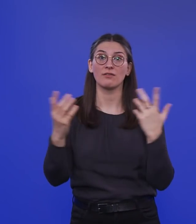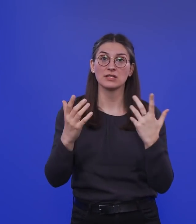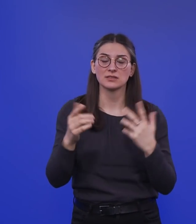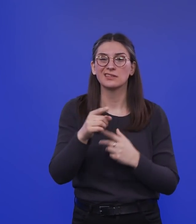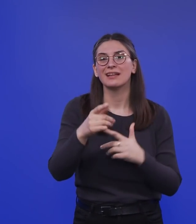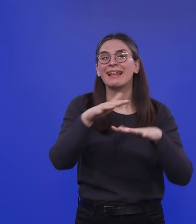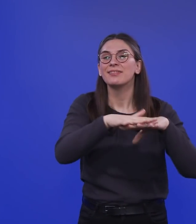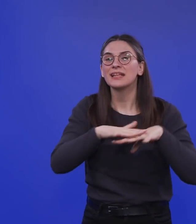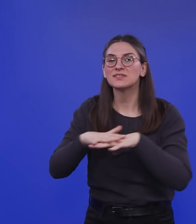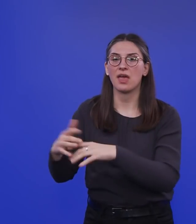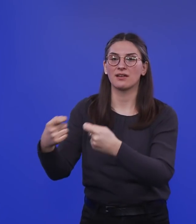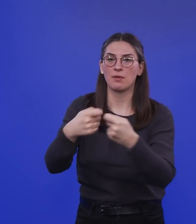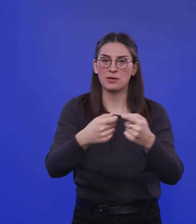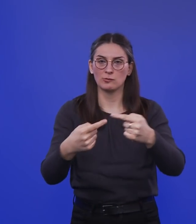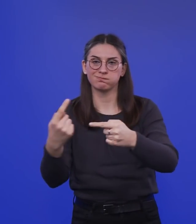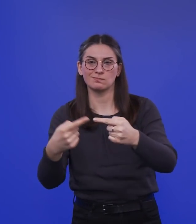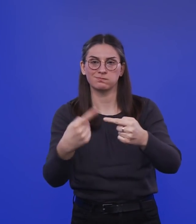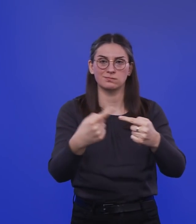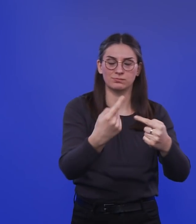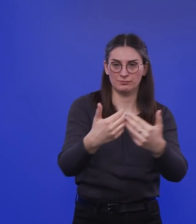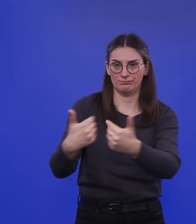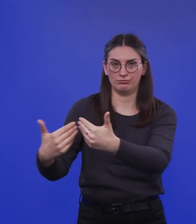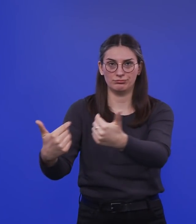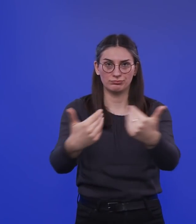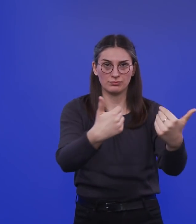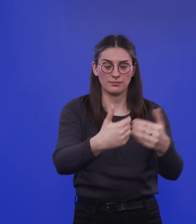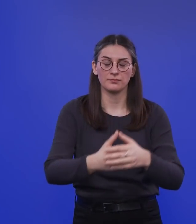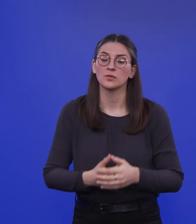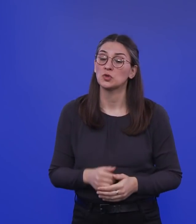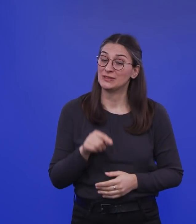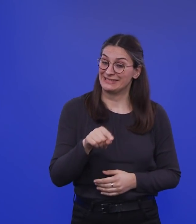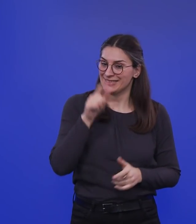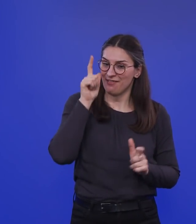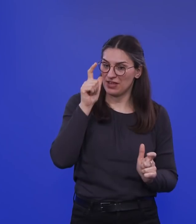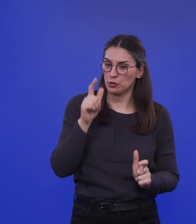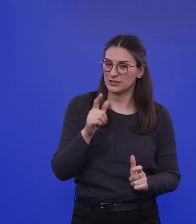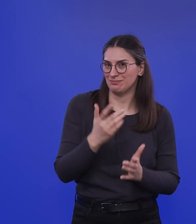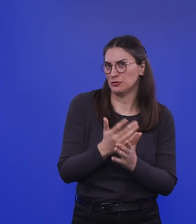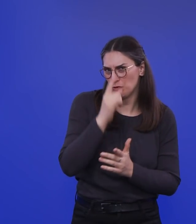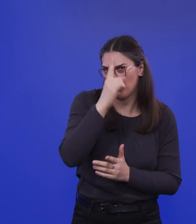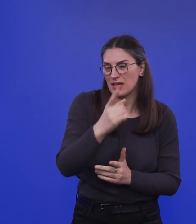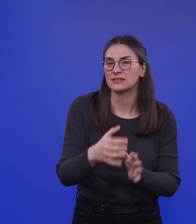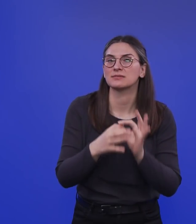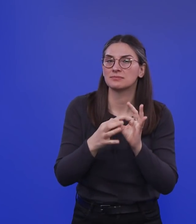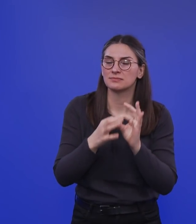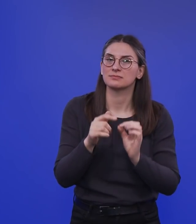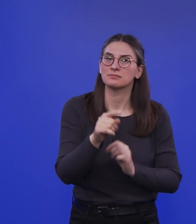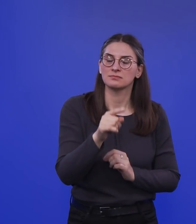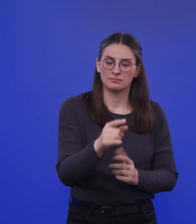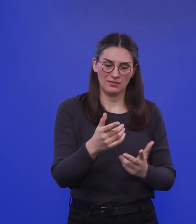Netzwerkverbindungen durchbrochen werden. Und wir wissen ja gerade bei diesem Virus in der Überdispersion, in der Eigenschaft des Virus, sich